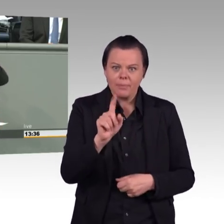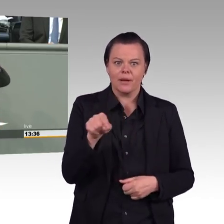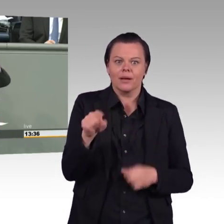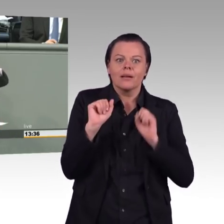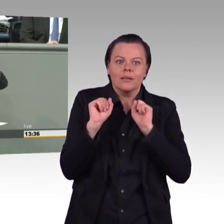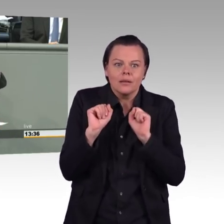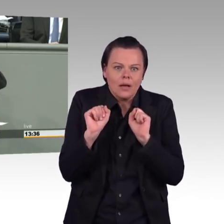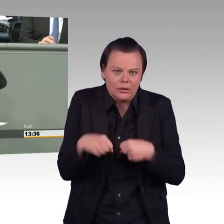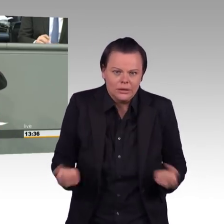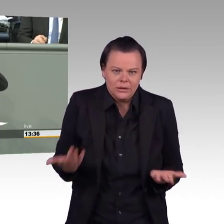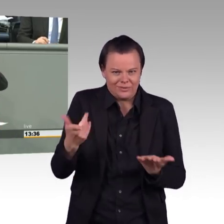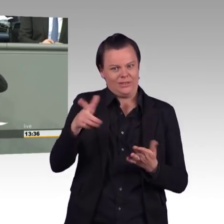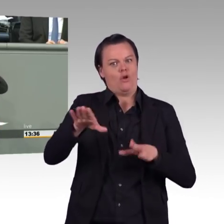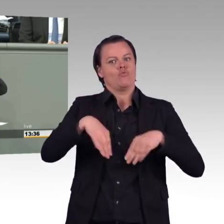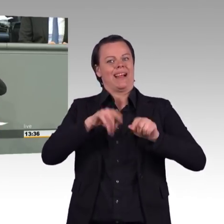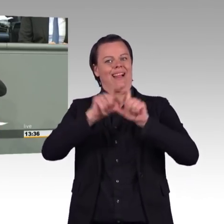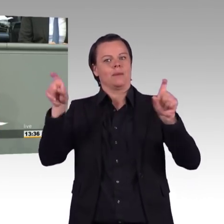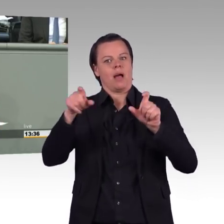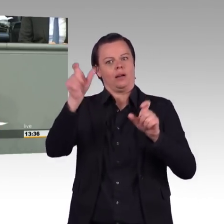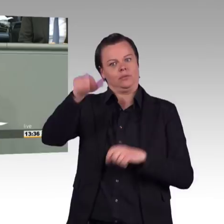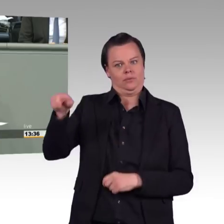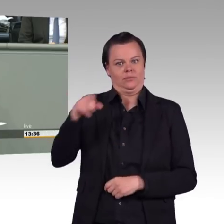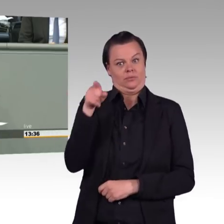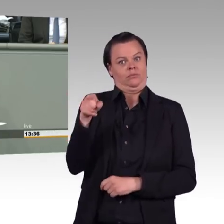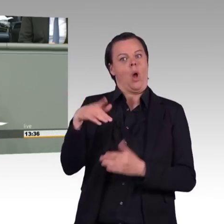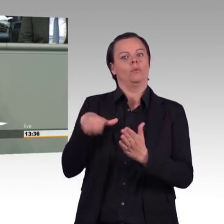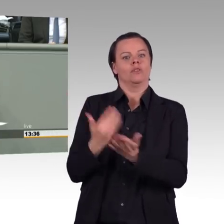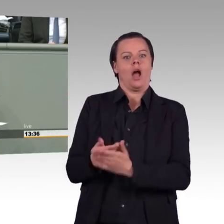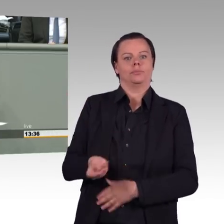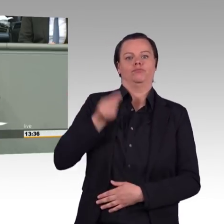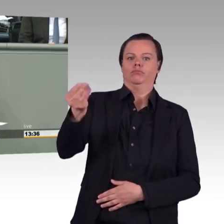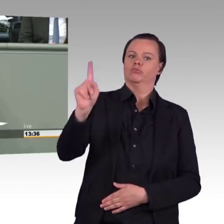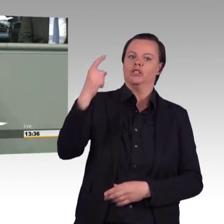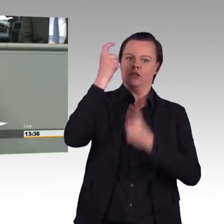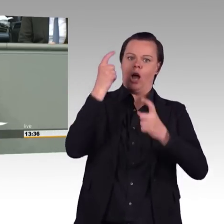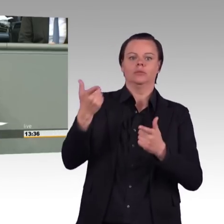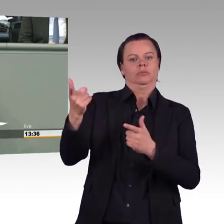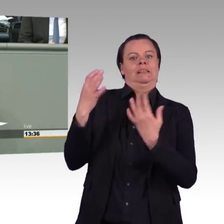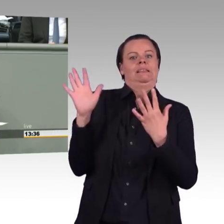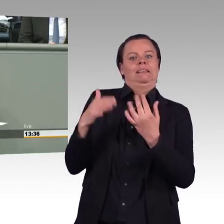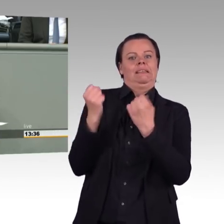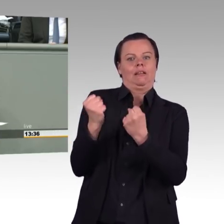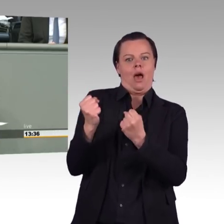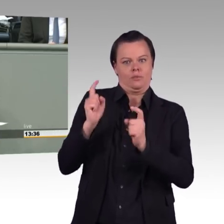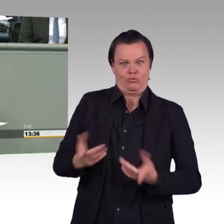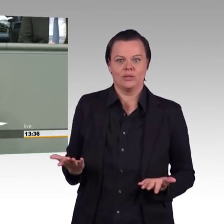übrigens auch statische Daten, die einfach nicht ausreichen, um zu gewährleisten, dass tatsächlich dann ausreichend